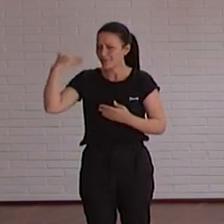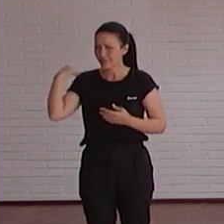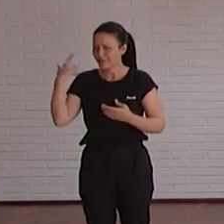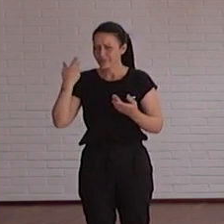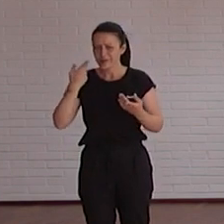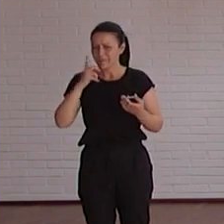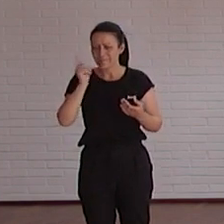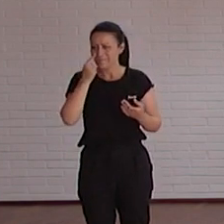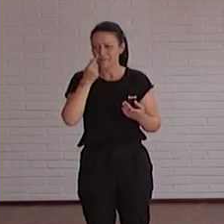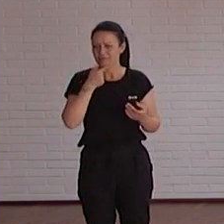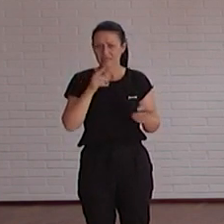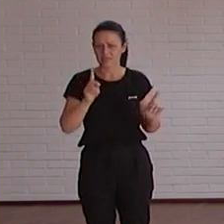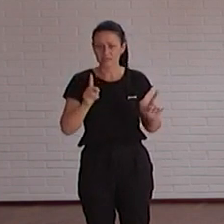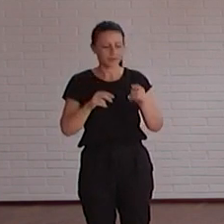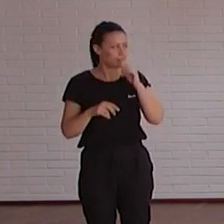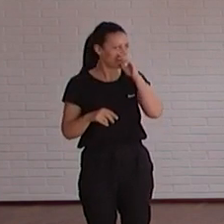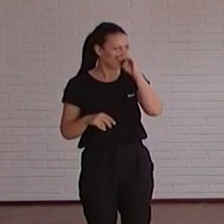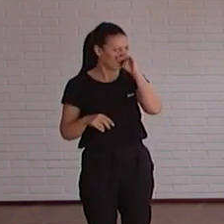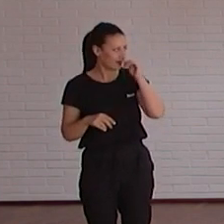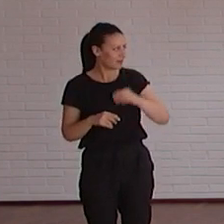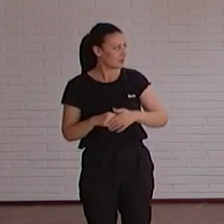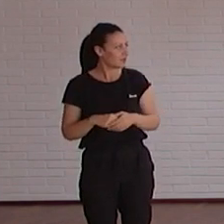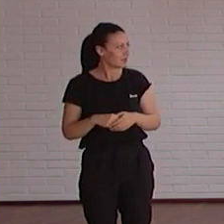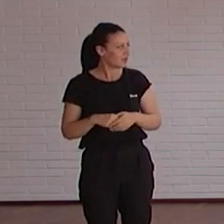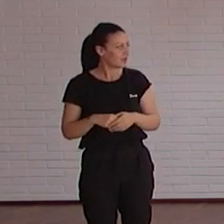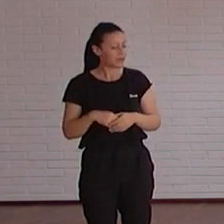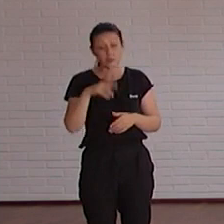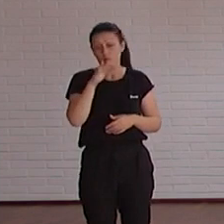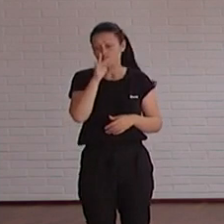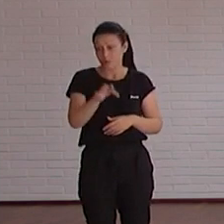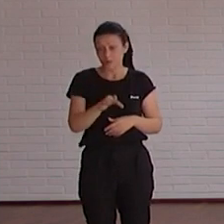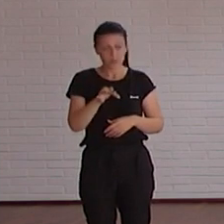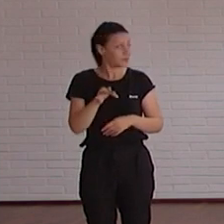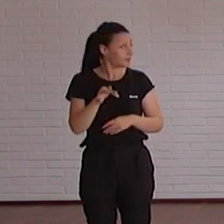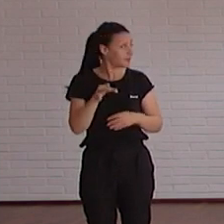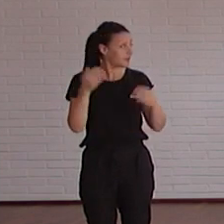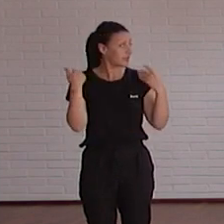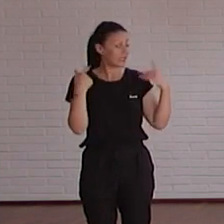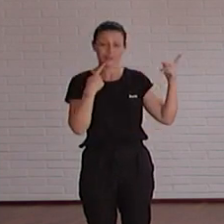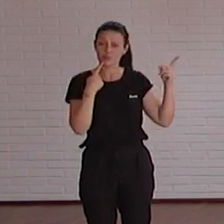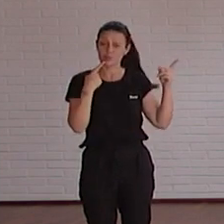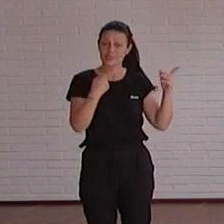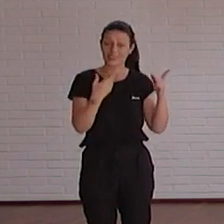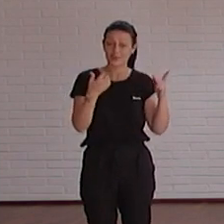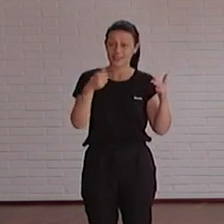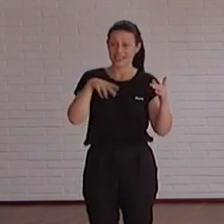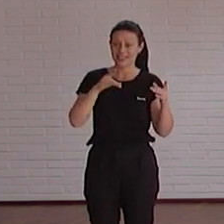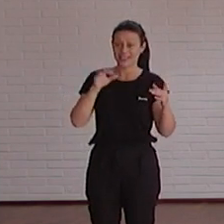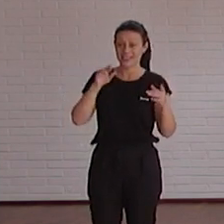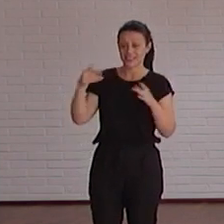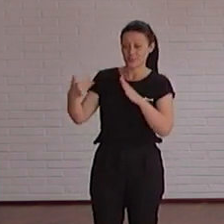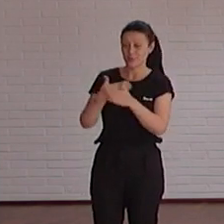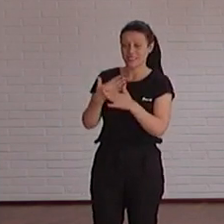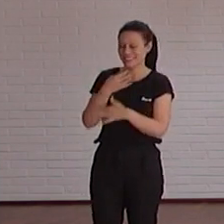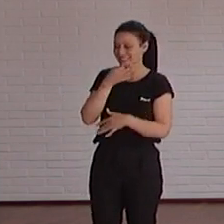capaces de detectar pero bueno el compromiso va a ser que vamos ya después de lo que nos ha dicho Andrés esta